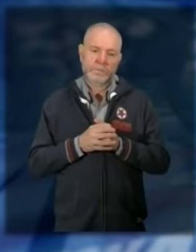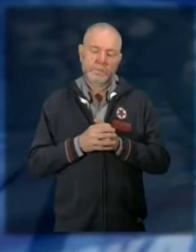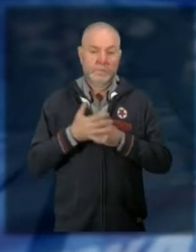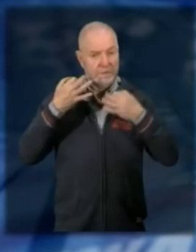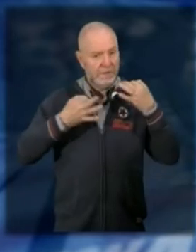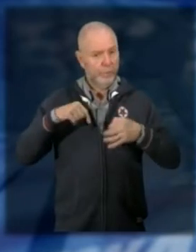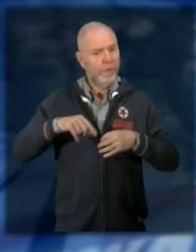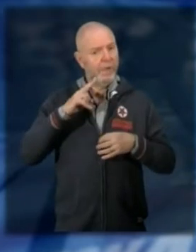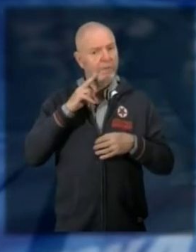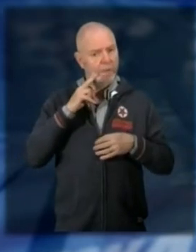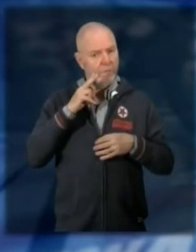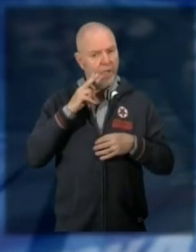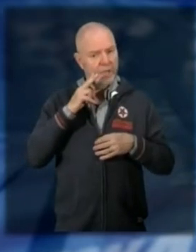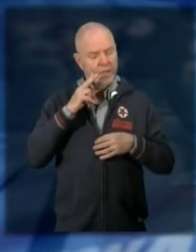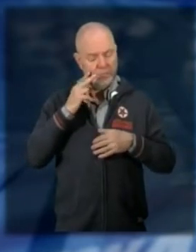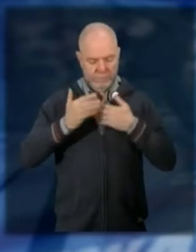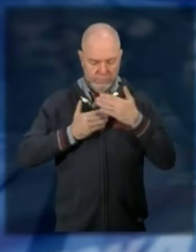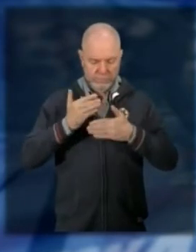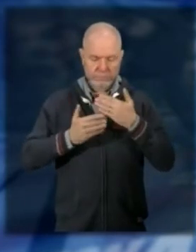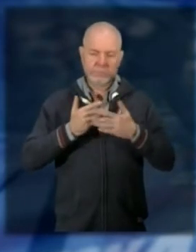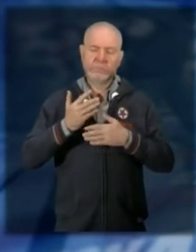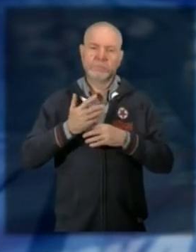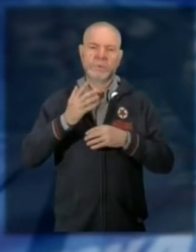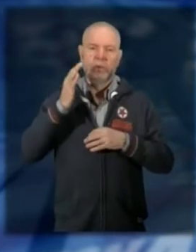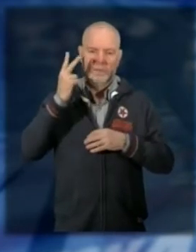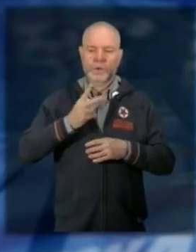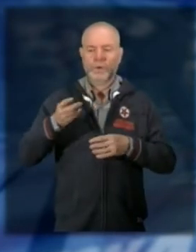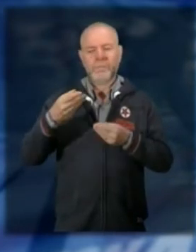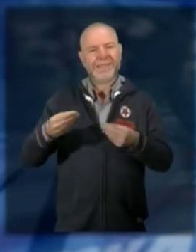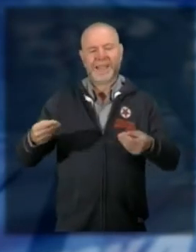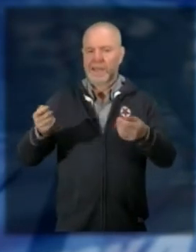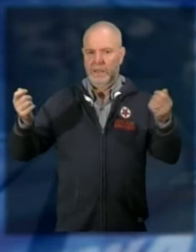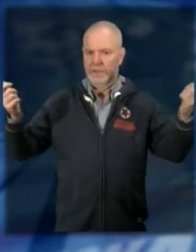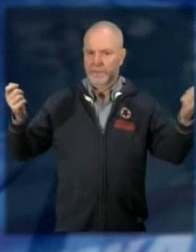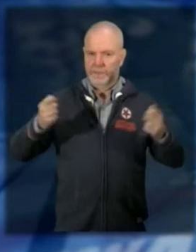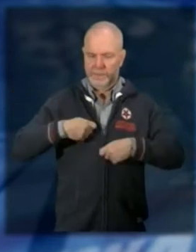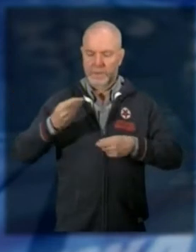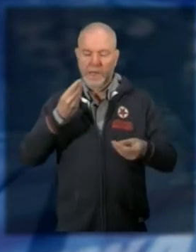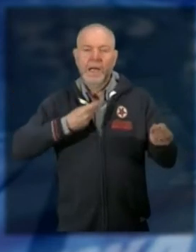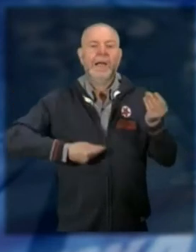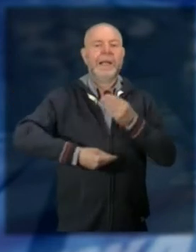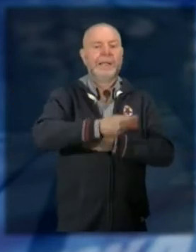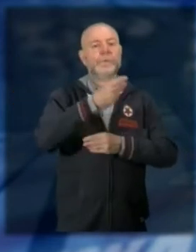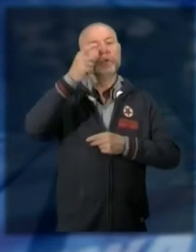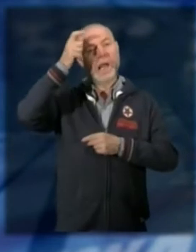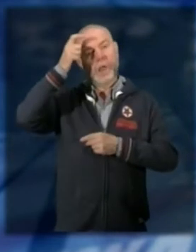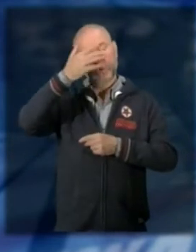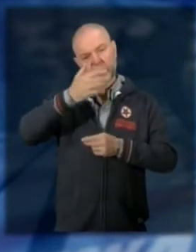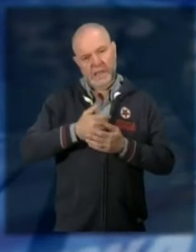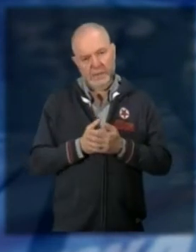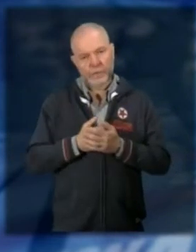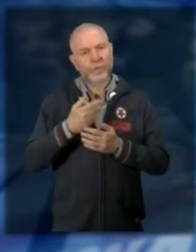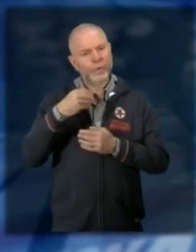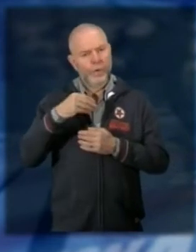giudiziaria di Verbagna, al termine del procedimento penale, ha disposto la confisca di tutti gli oggetti la restituzione per lo Stato italiano alla